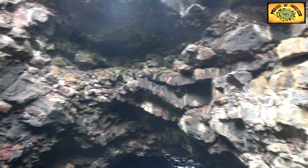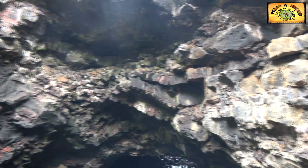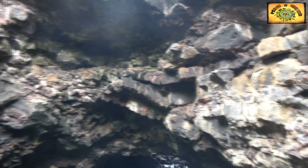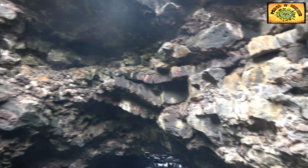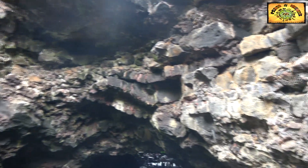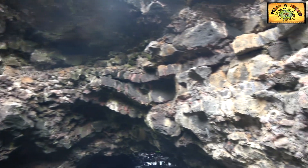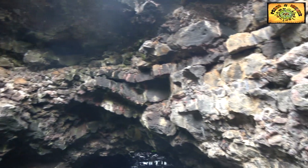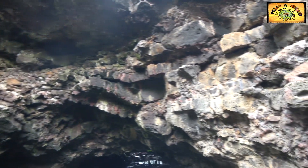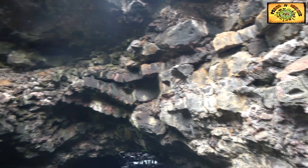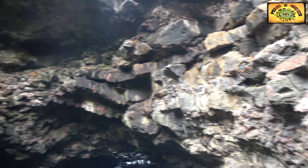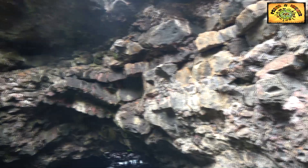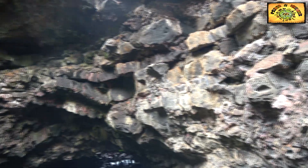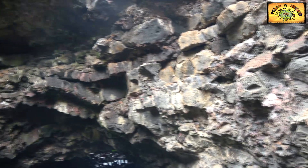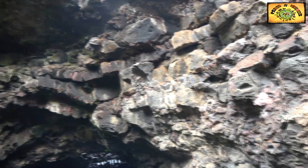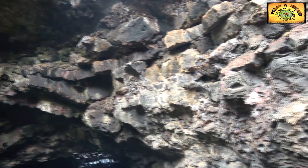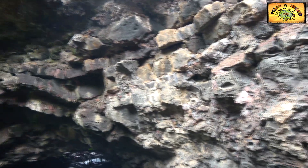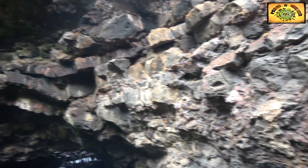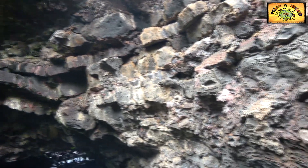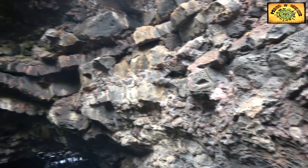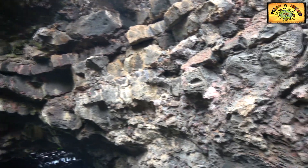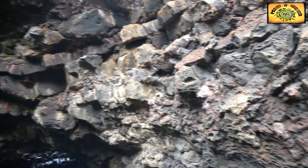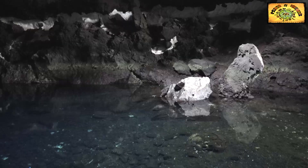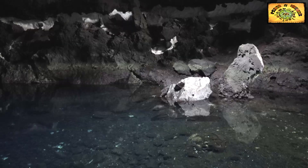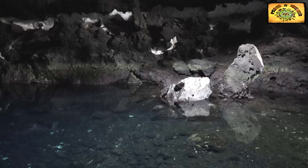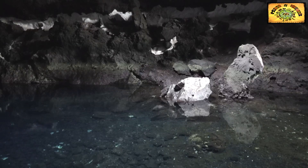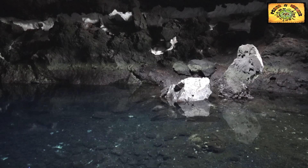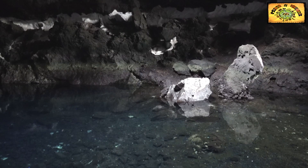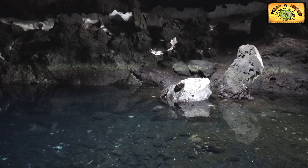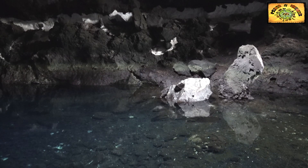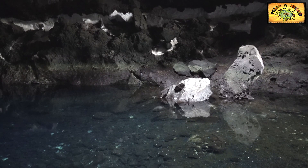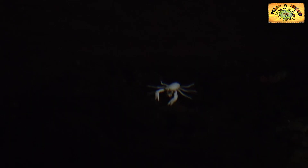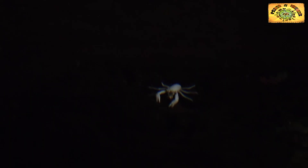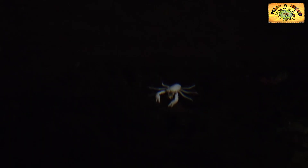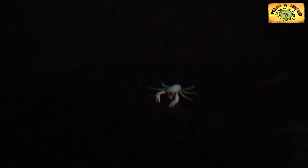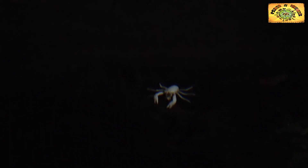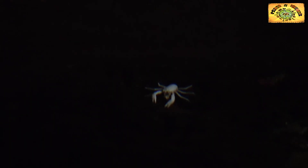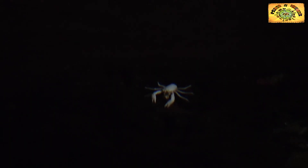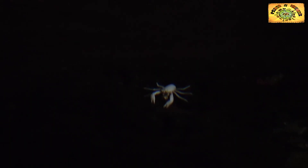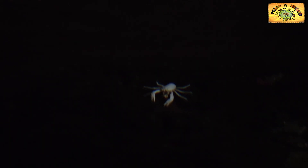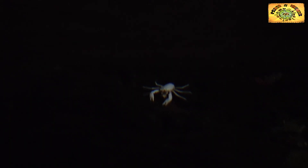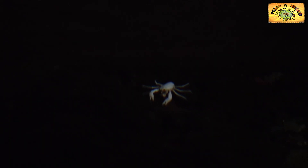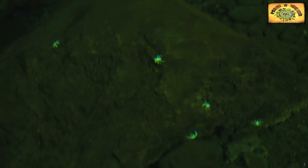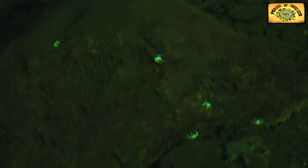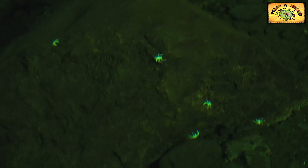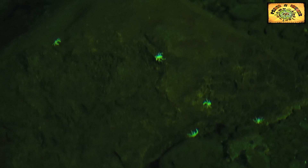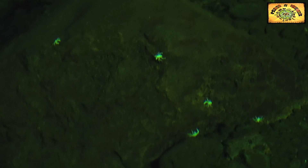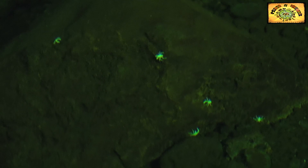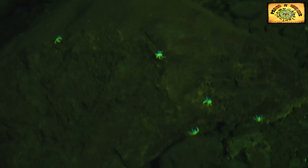formado en un túnel volcánico. Y es atractivo, es curioso. Pero lo más importante, este lugar son las especies de cangretitos súper